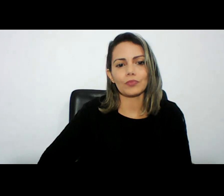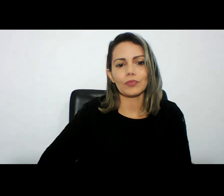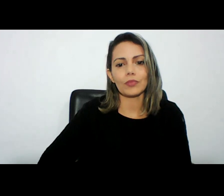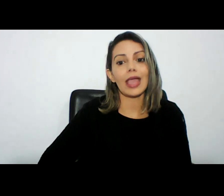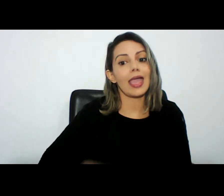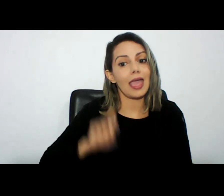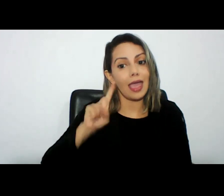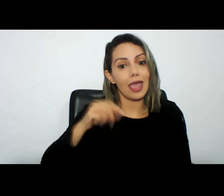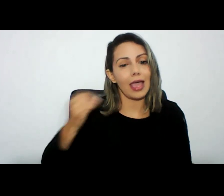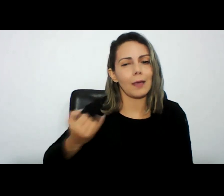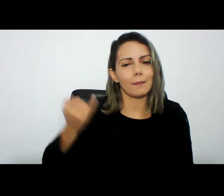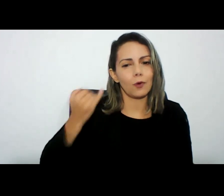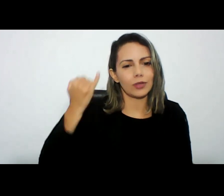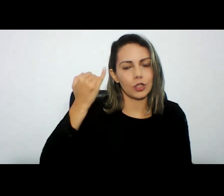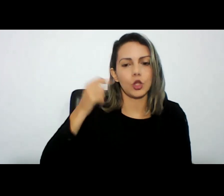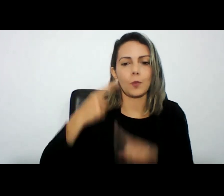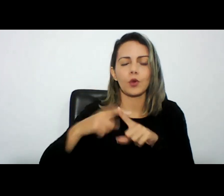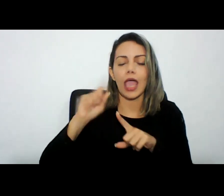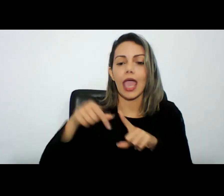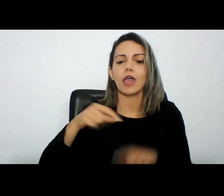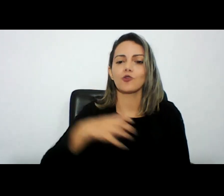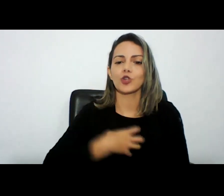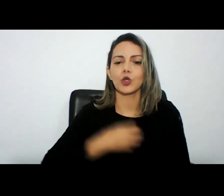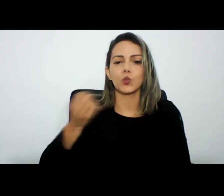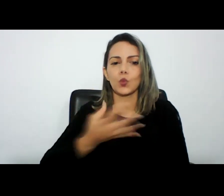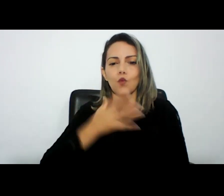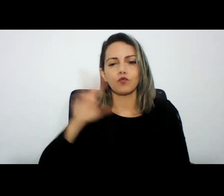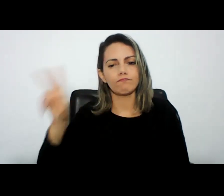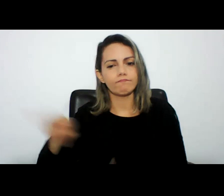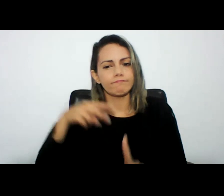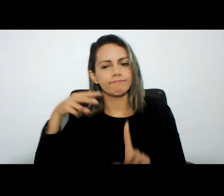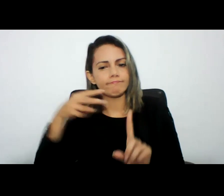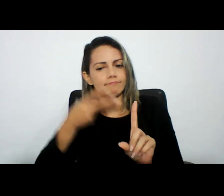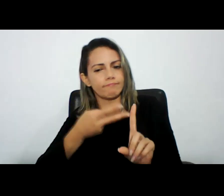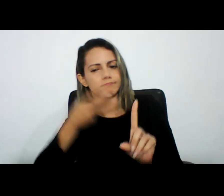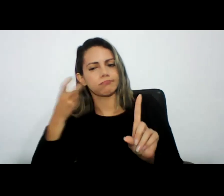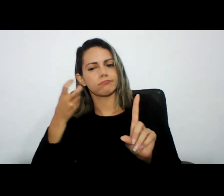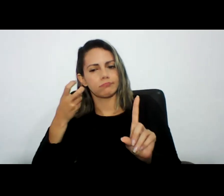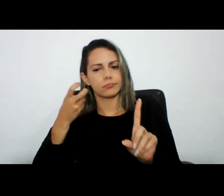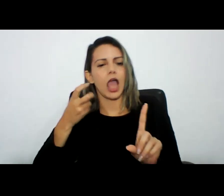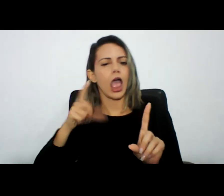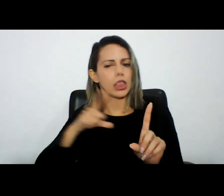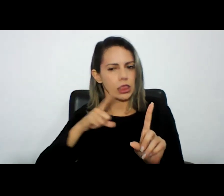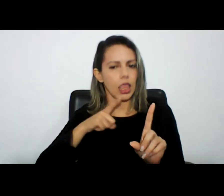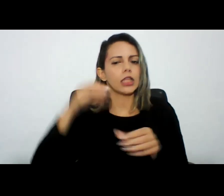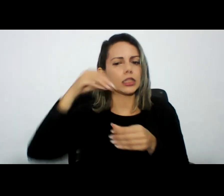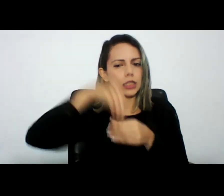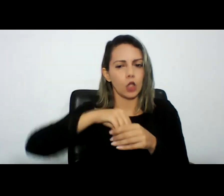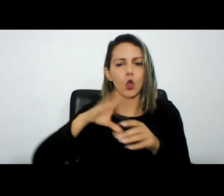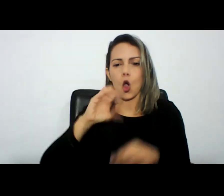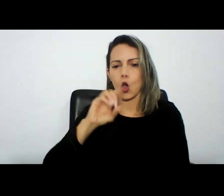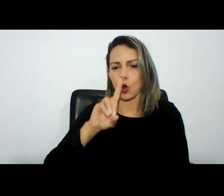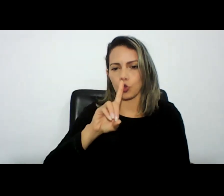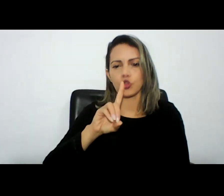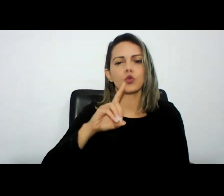importante é um novo olhar que na realidade não é novo está lá previsto do código de processo penal mas talvez